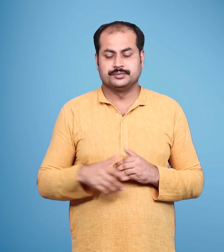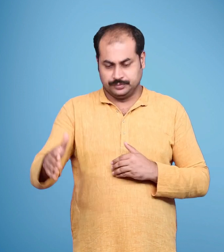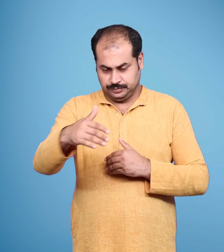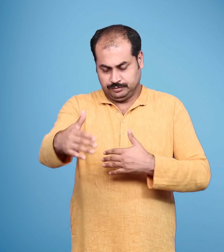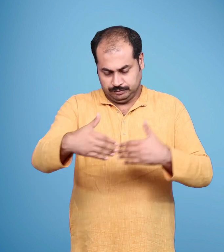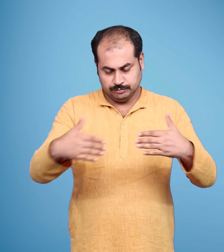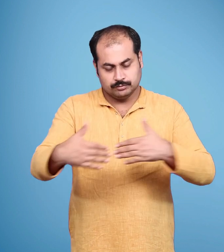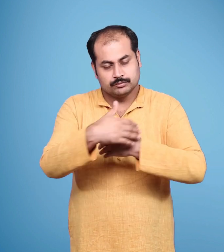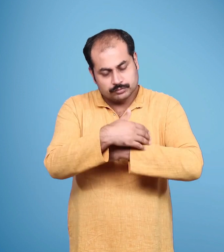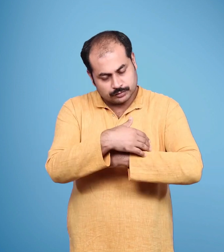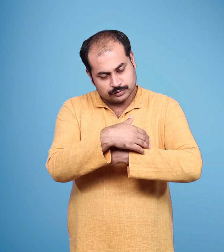उन्हें गले से लगा लिया